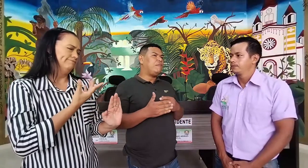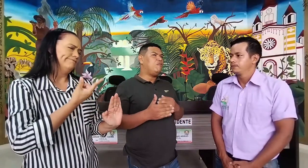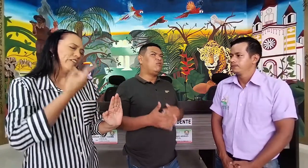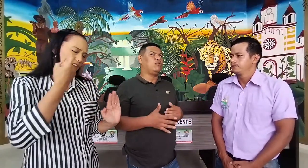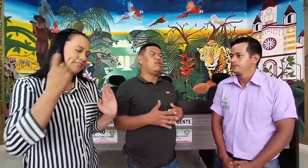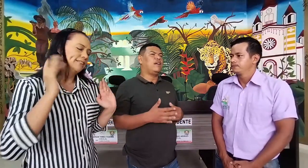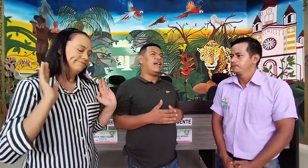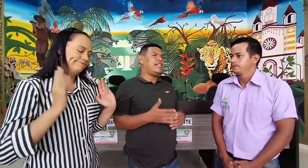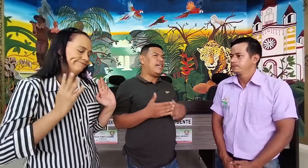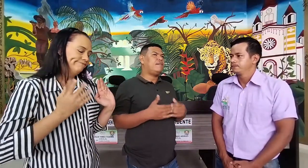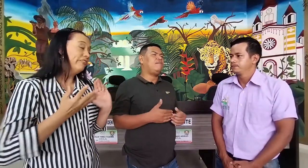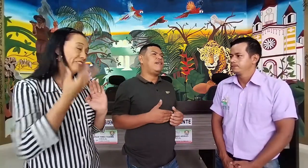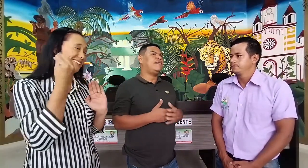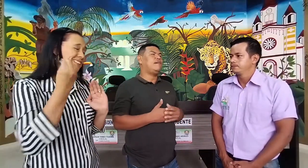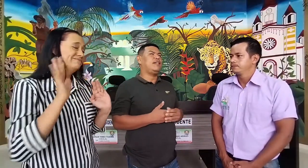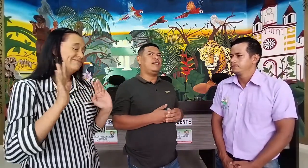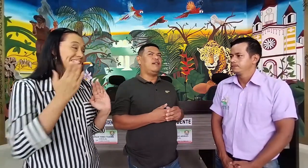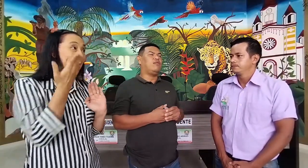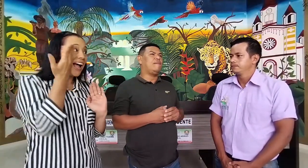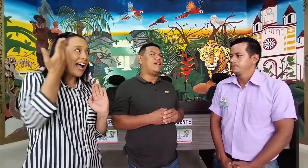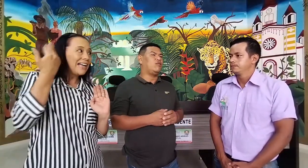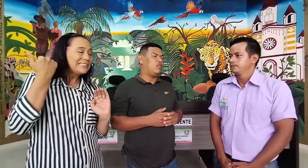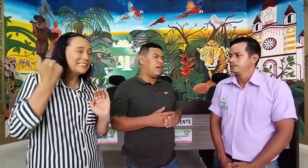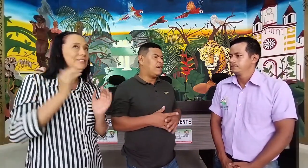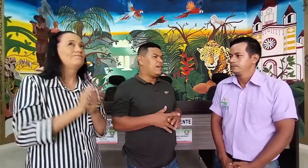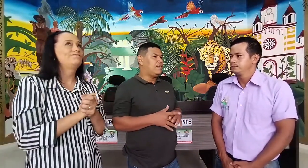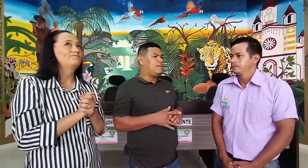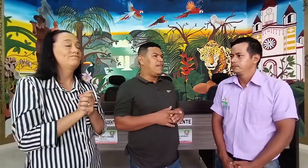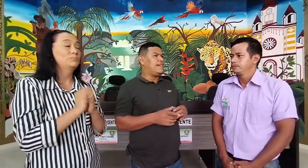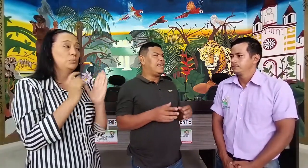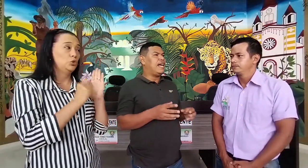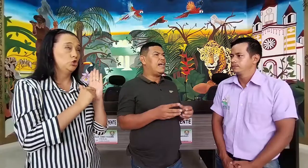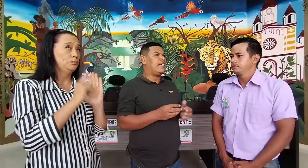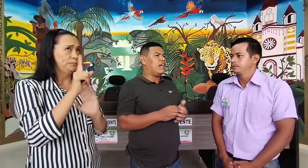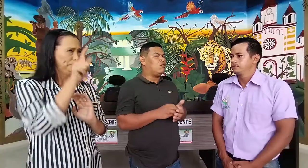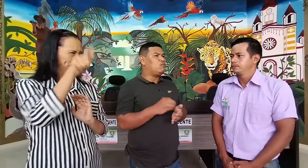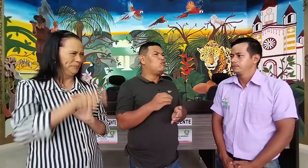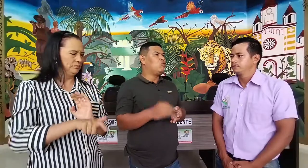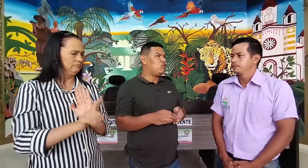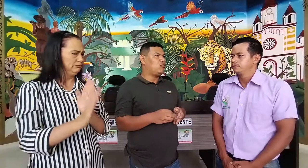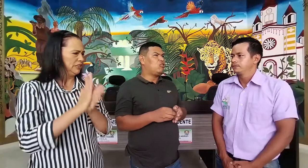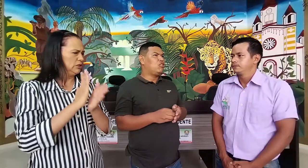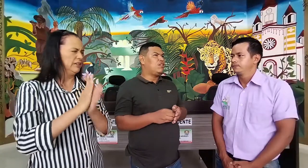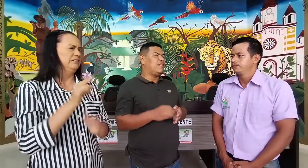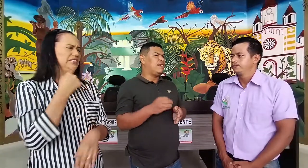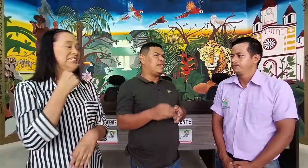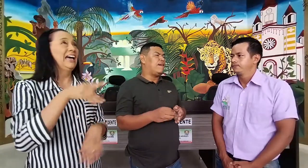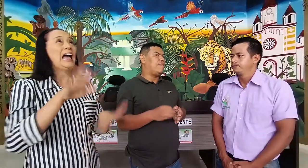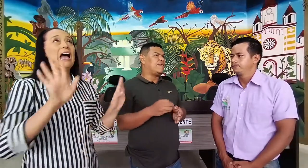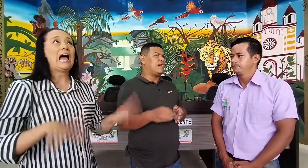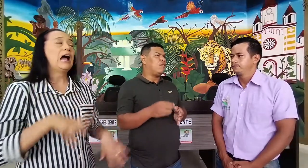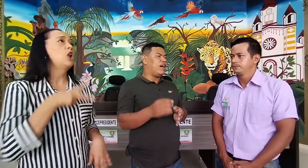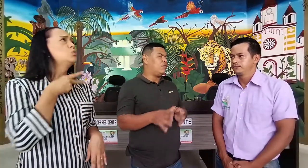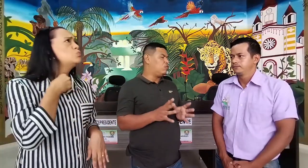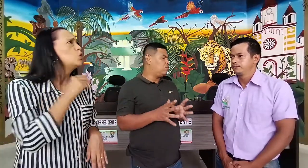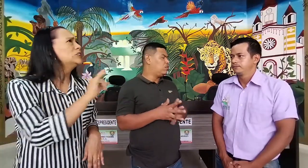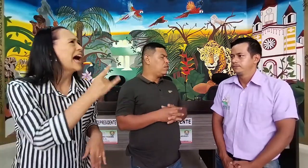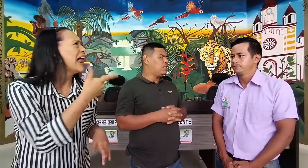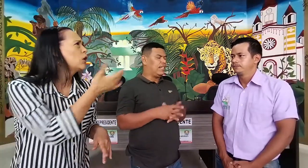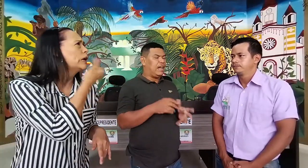mucho. Ayer, precisamente, una persona me decía que a los mudos les estaba pasando algo, que tenía